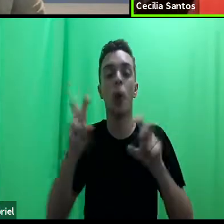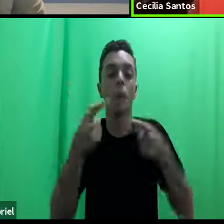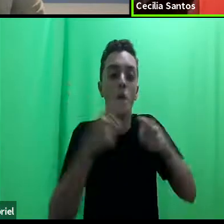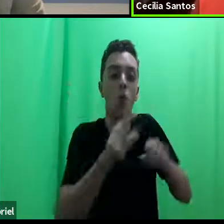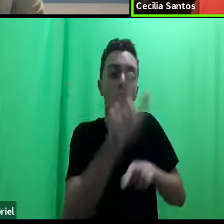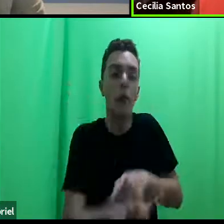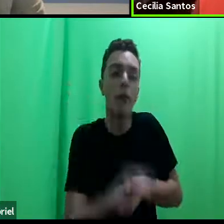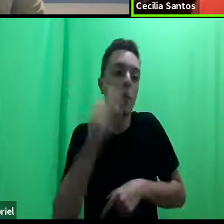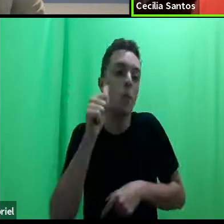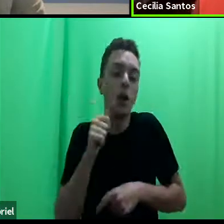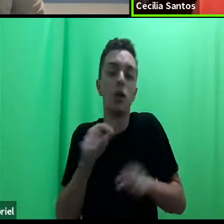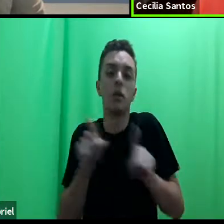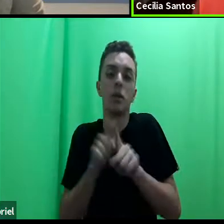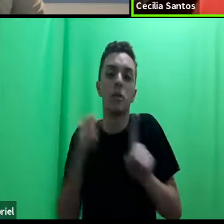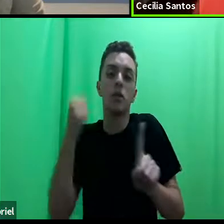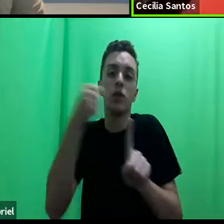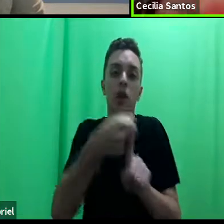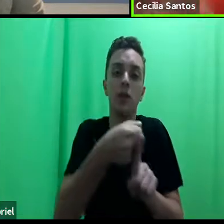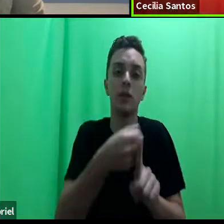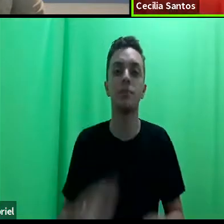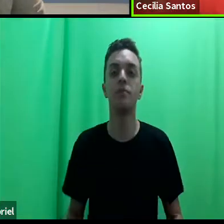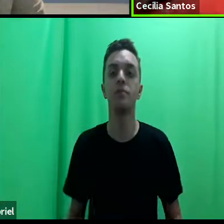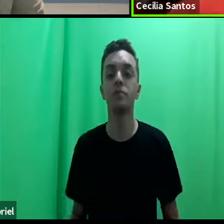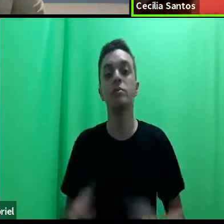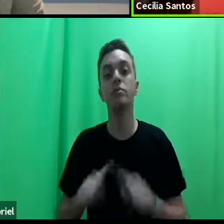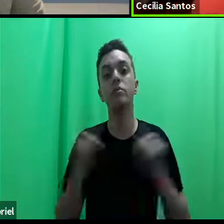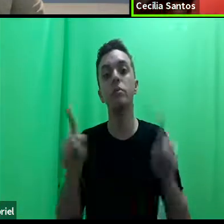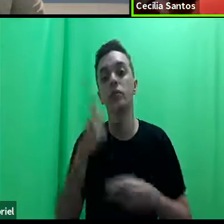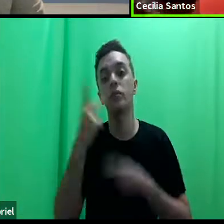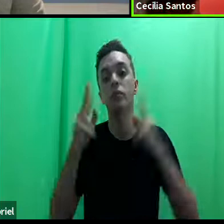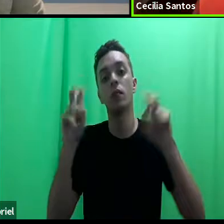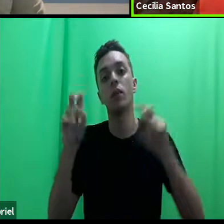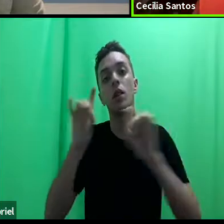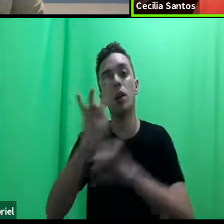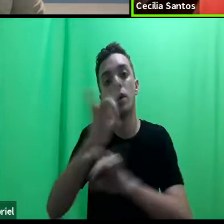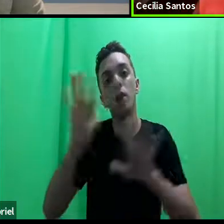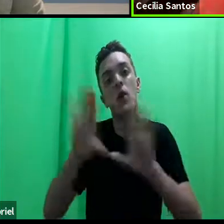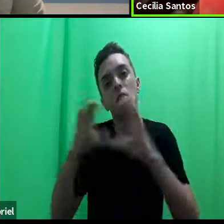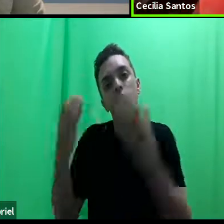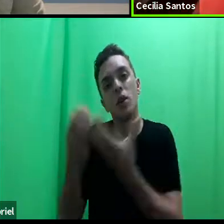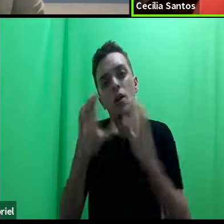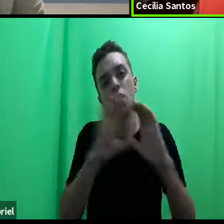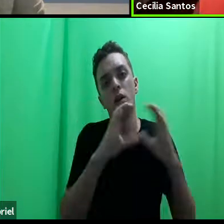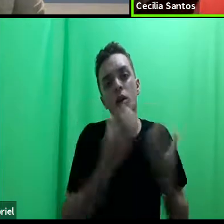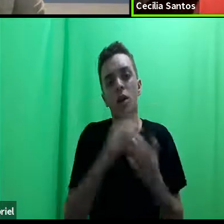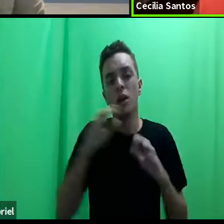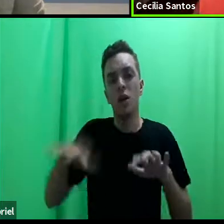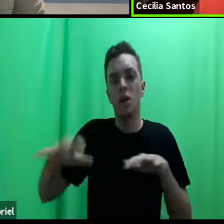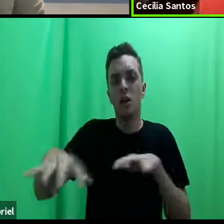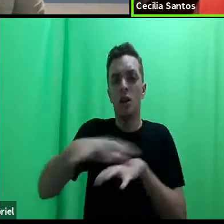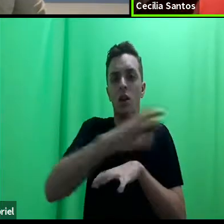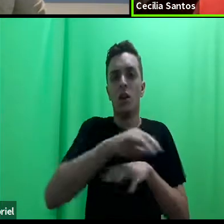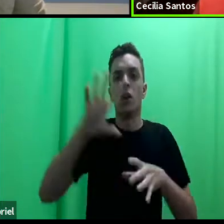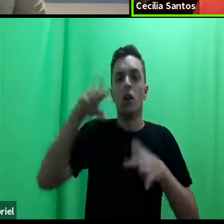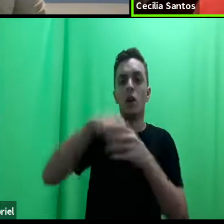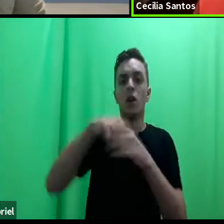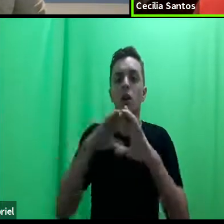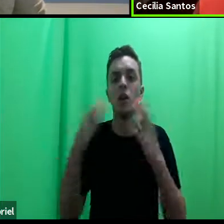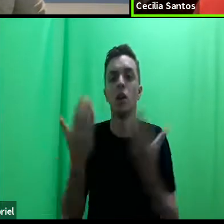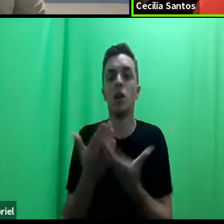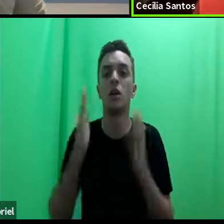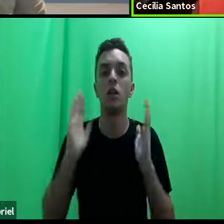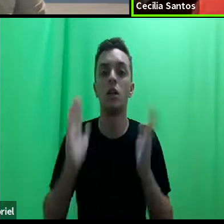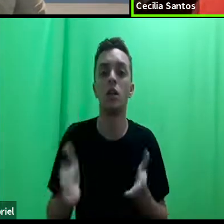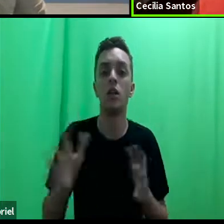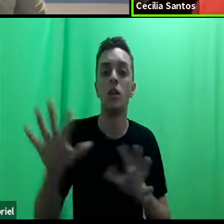da violência. Mas, em cada comunidade, como é que essas comunidades abordam, não é?